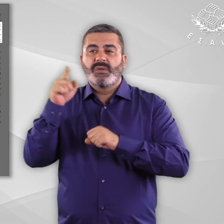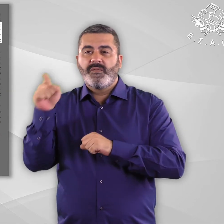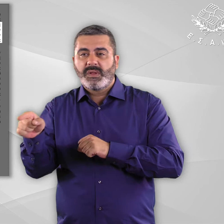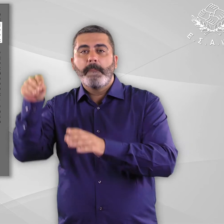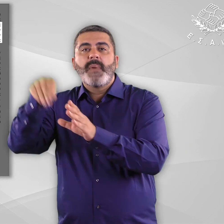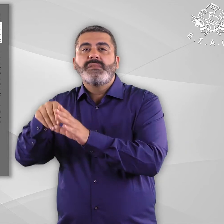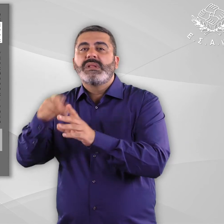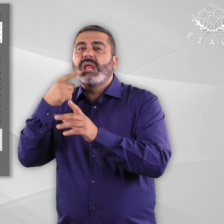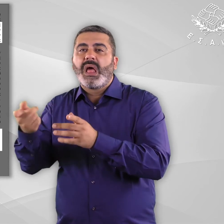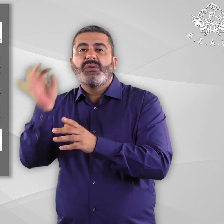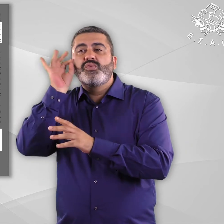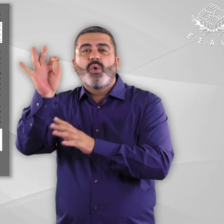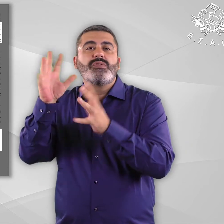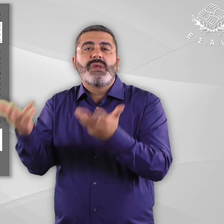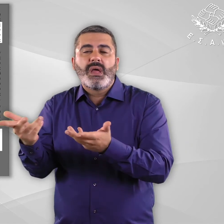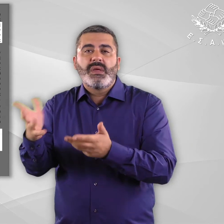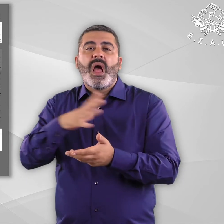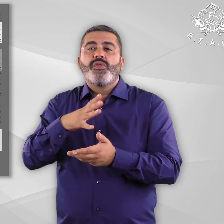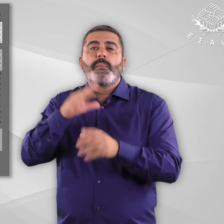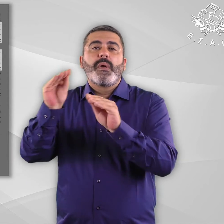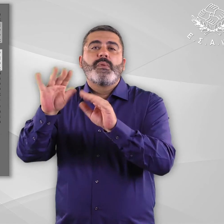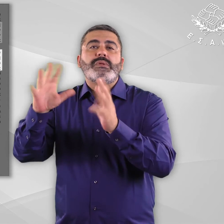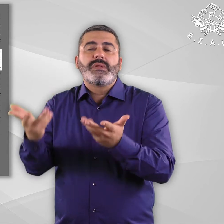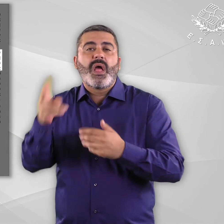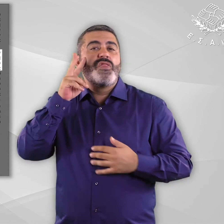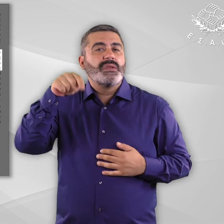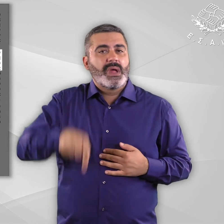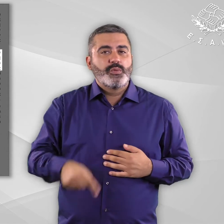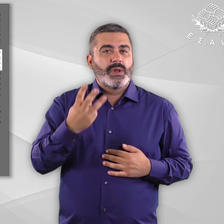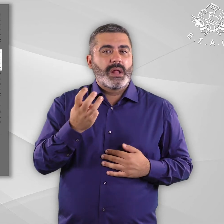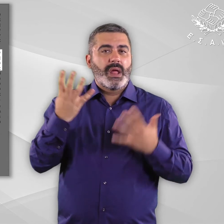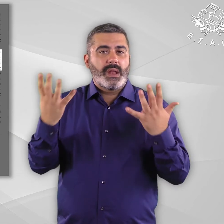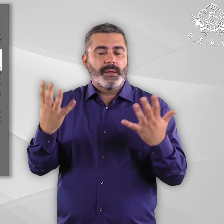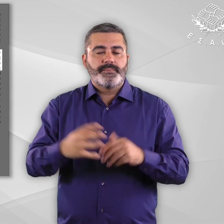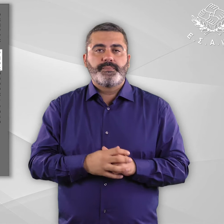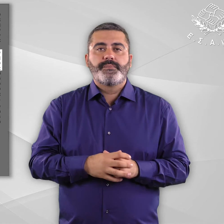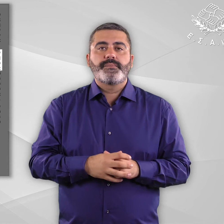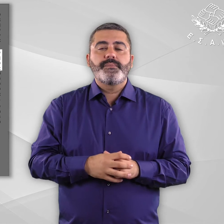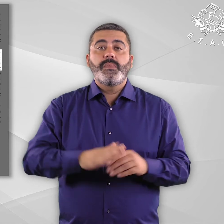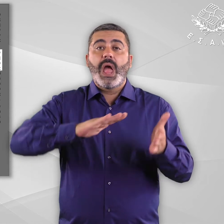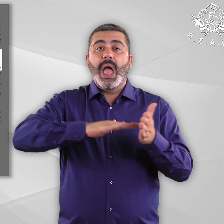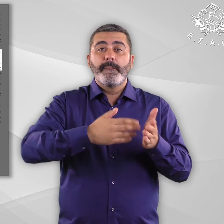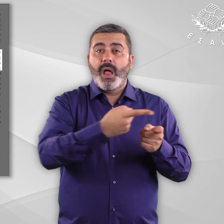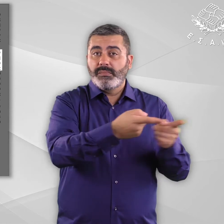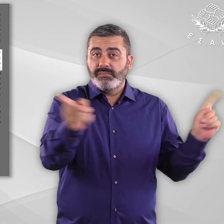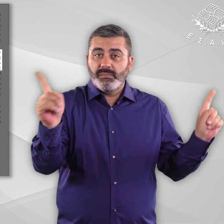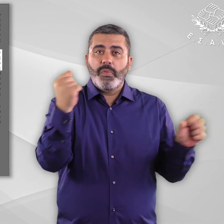τους αποδέκτες βλέπε υποσημείωση 39. Η ανάγκη επιμόρφωσης του προσωπικού πολιτιστικών χώρων και φορέων σε θέματα